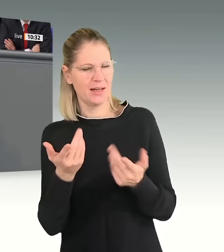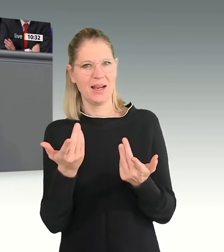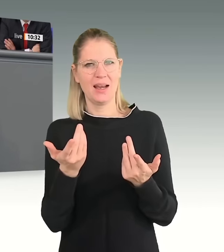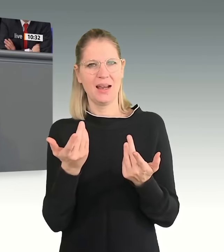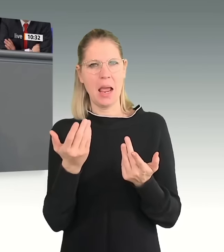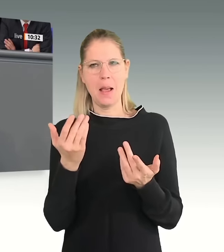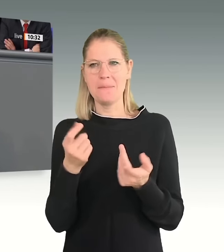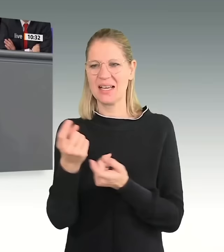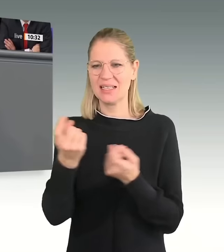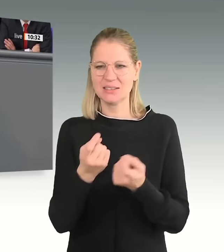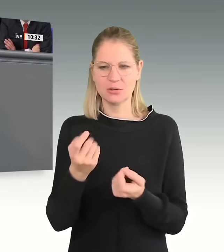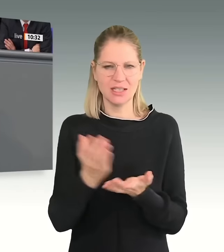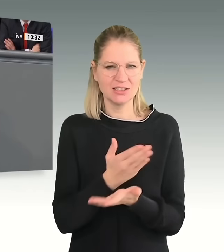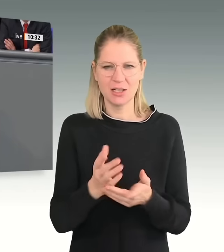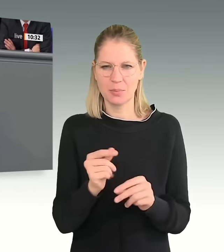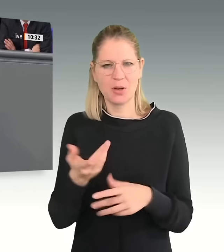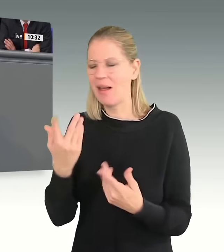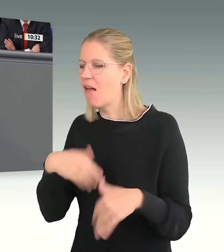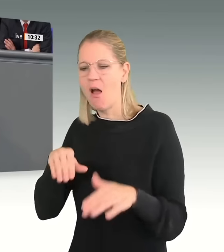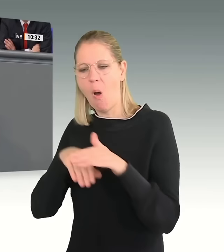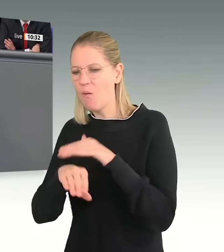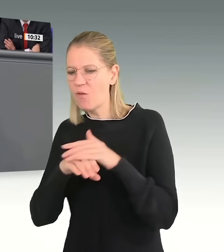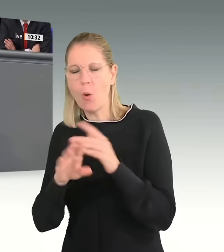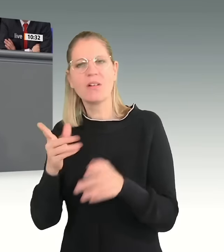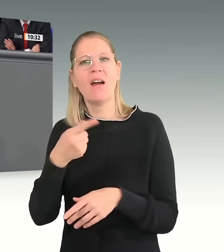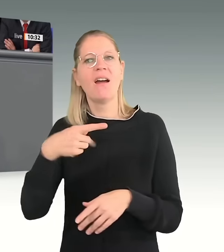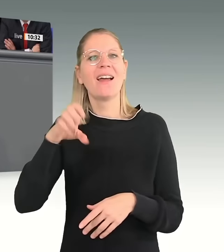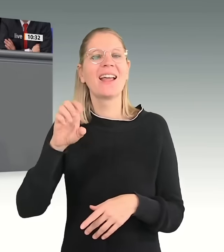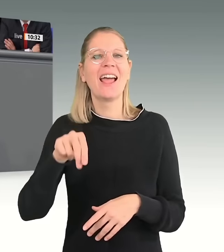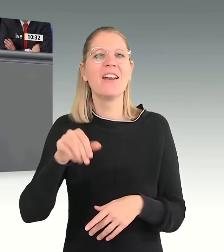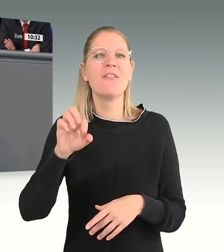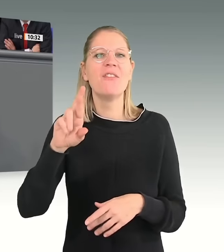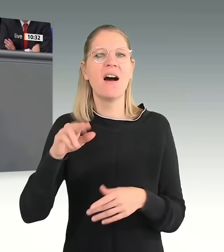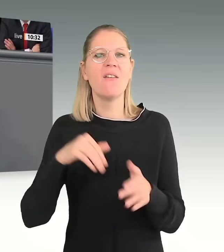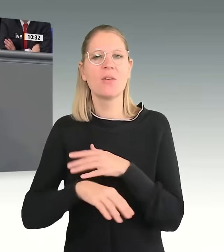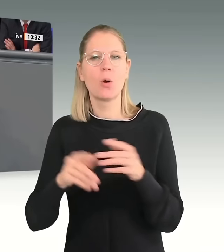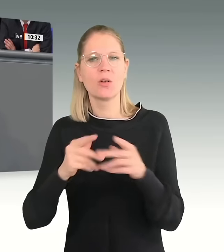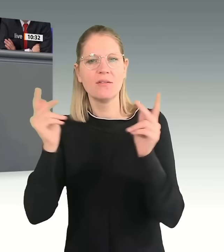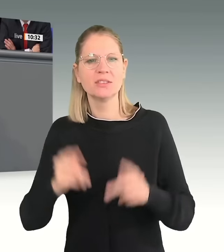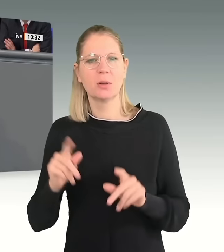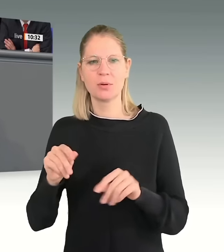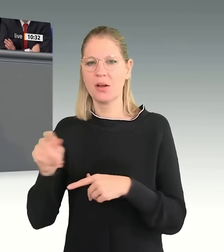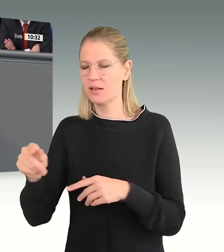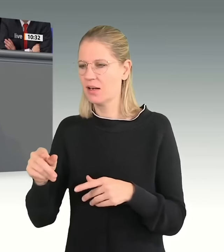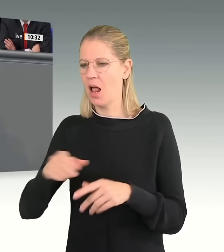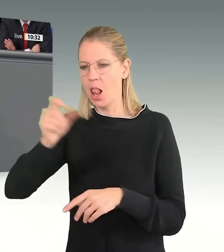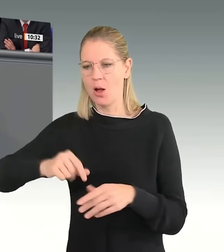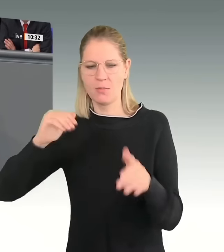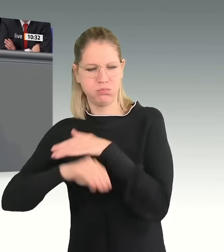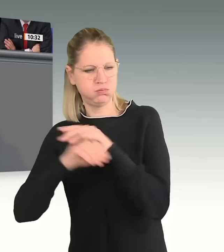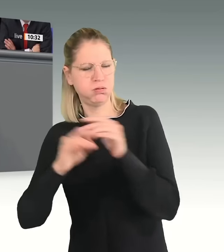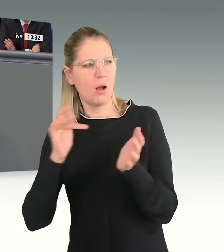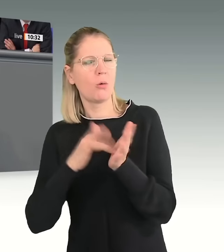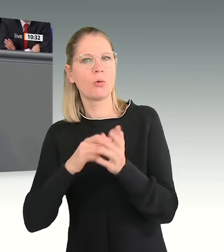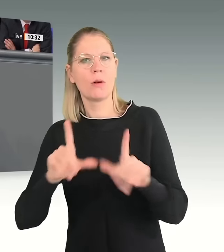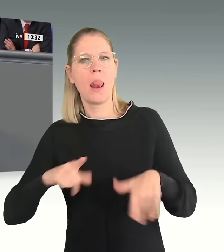Flüchtlingskonvention. Ist die Flucht vor begründeter Furcht, vor Verfolgung, meine Damen und Herren, da rennen Leute um ihr Leben, um ihre